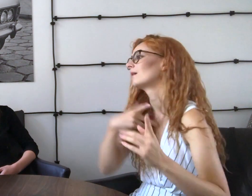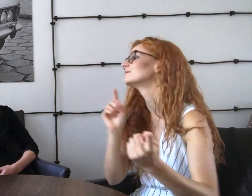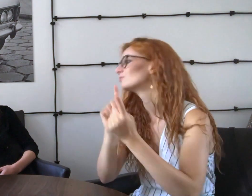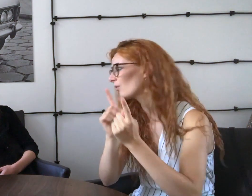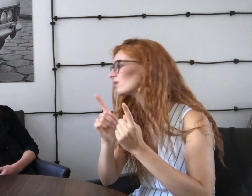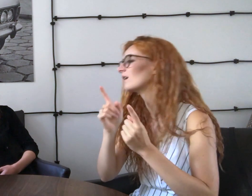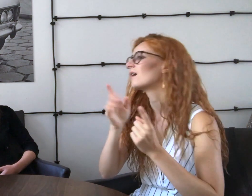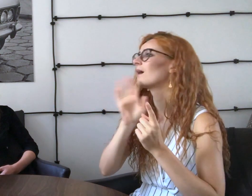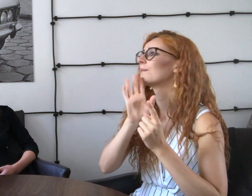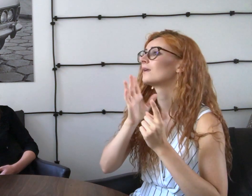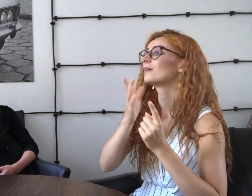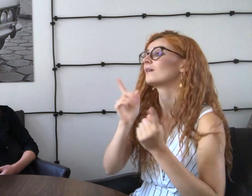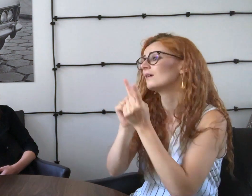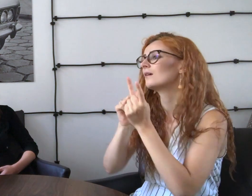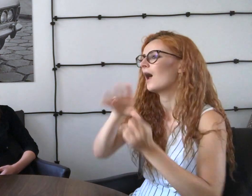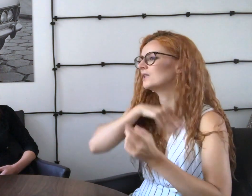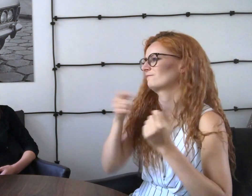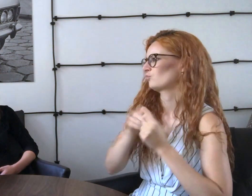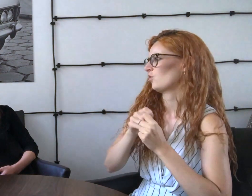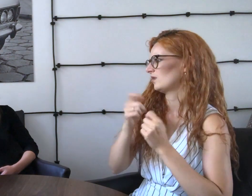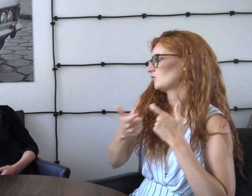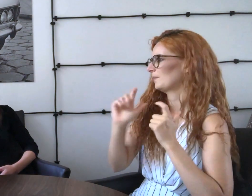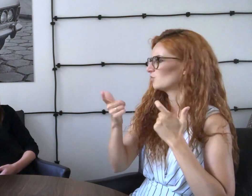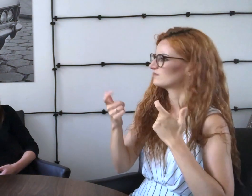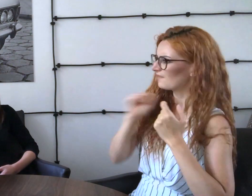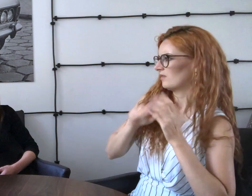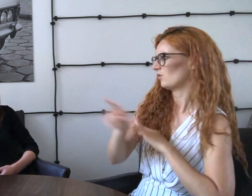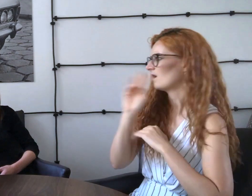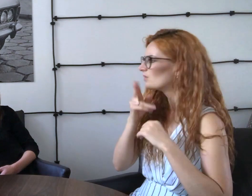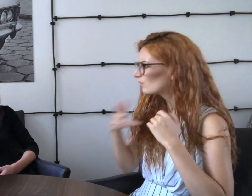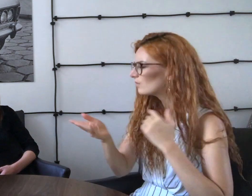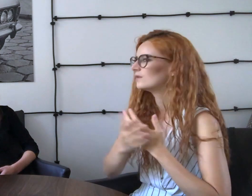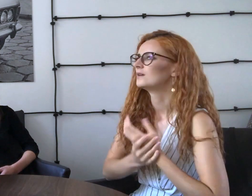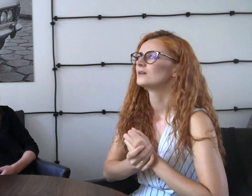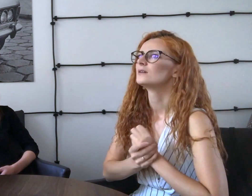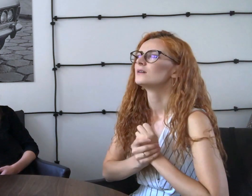nadzieję, że w przyszłości uda mi się z nim spotkać, że coś zrobimy wspólnie, razem, fajnego dla głuchych.